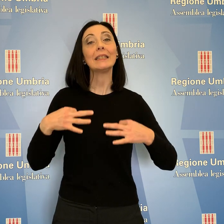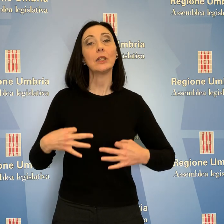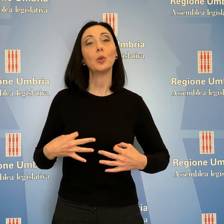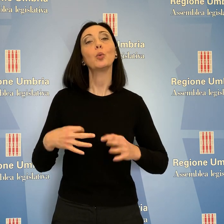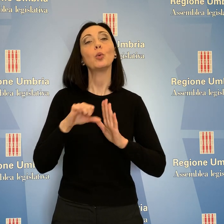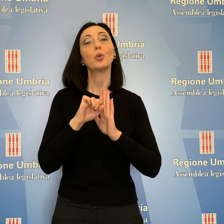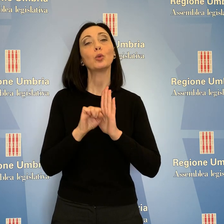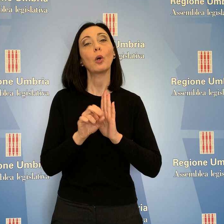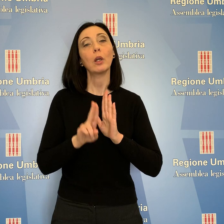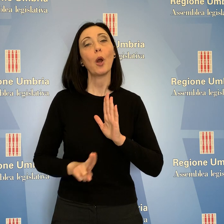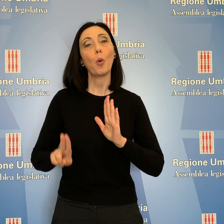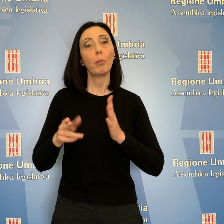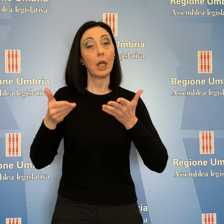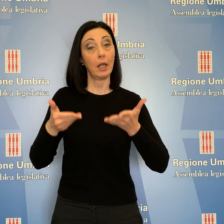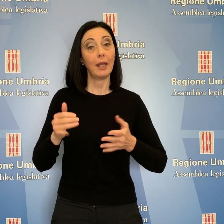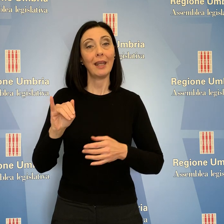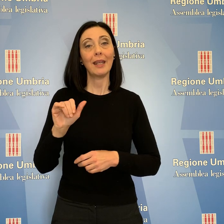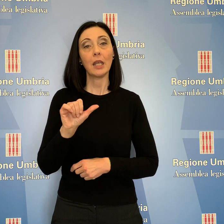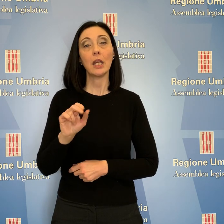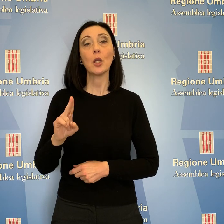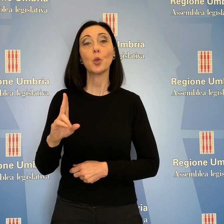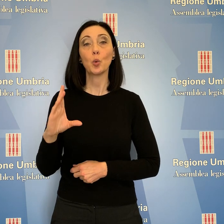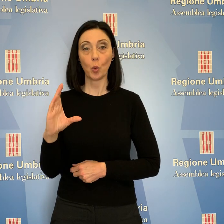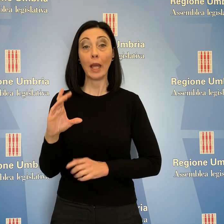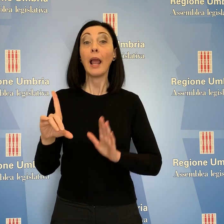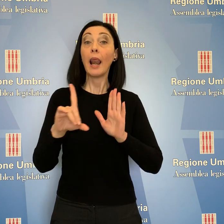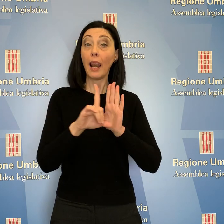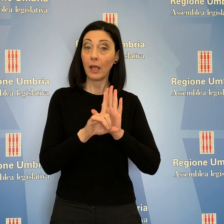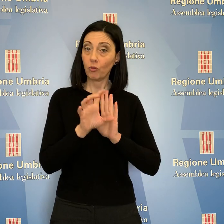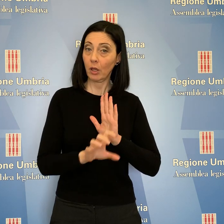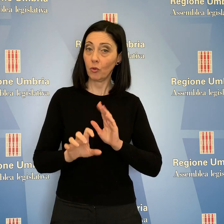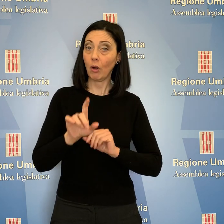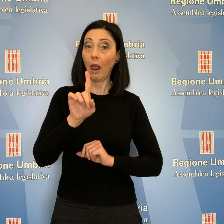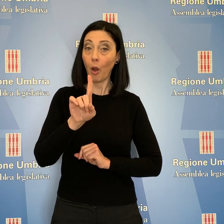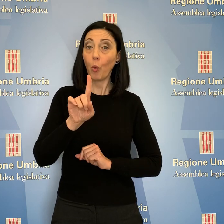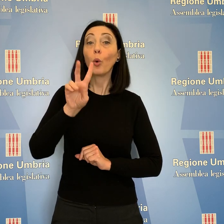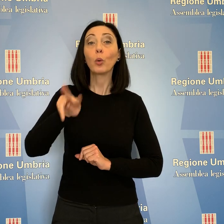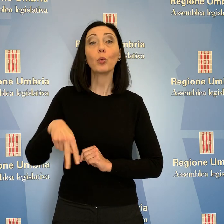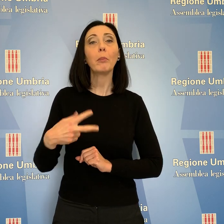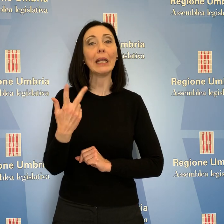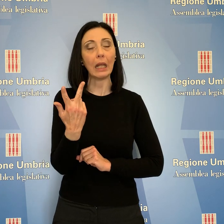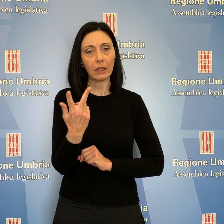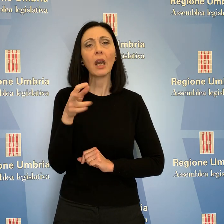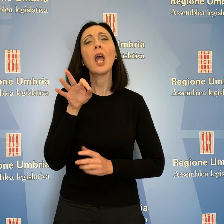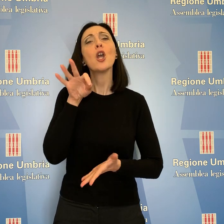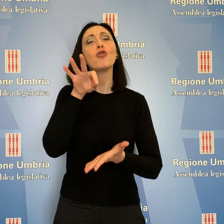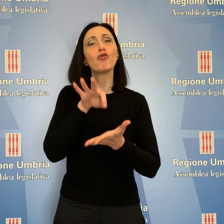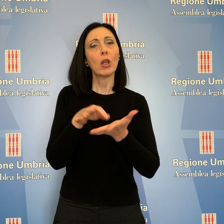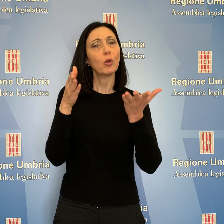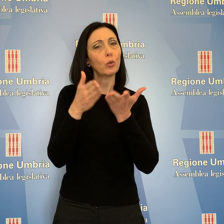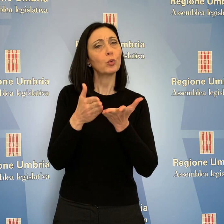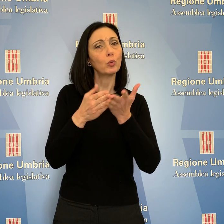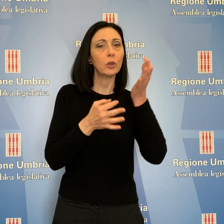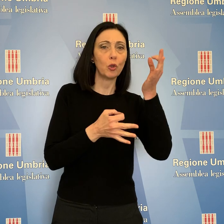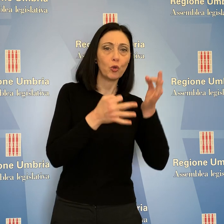Contemporanea, l'ISUC, e alla legge regionale 1-2003, Costituzione del Centro Studi Giuridici e Politici,